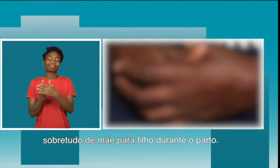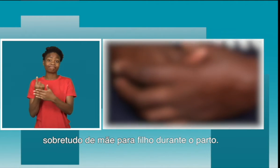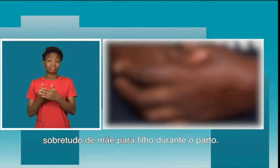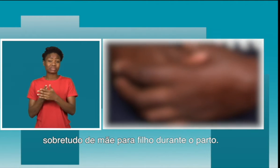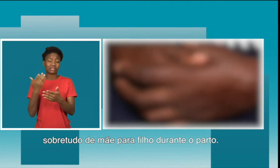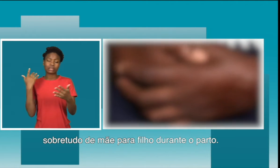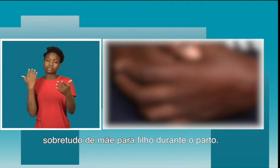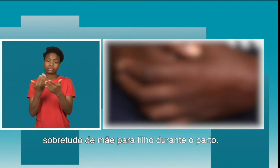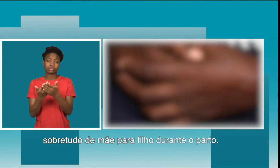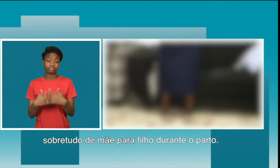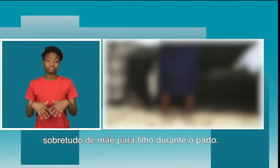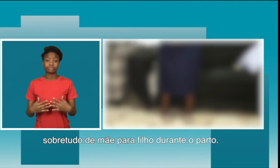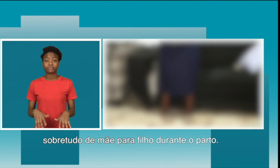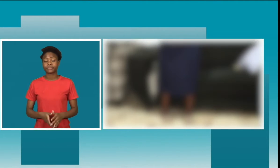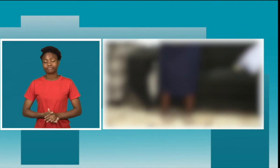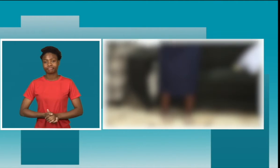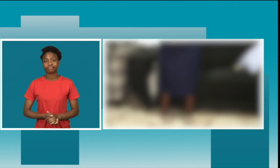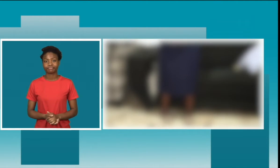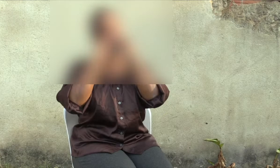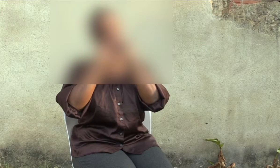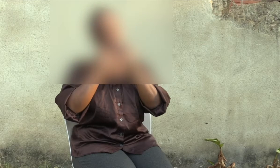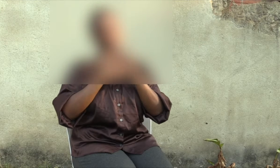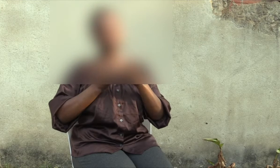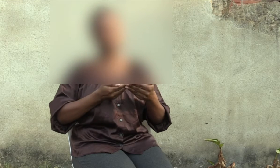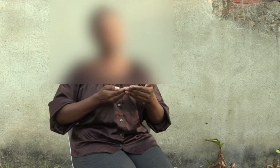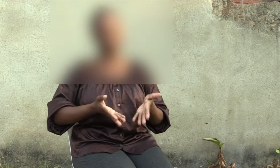sobretudo de mãe para o filho, durante o parto.